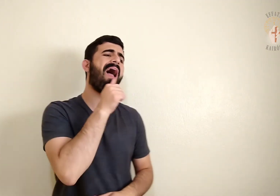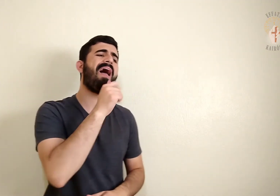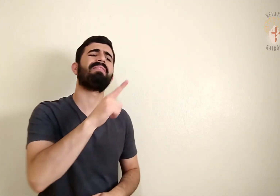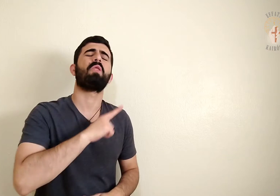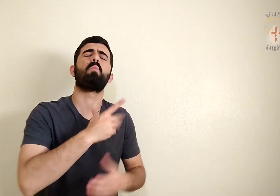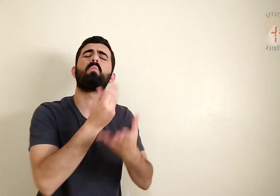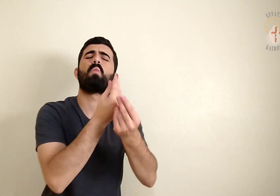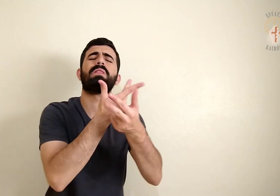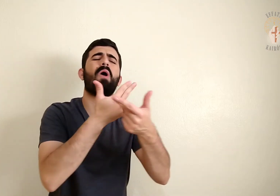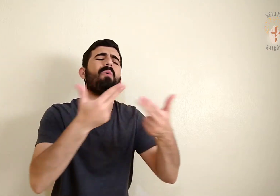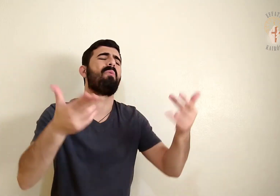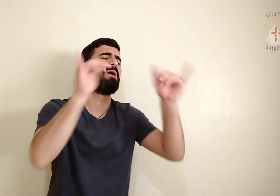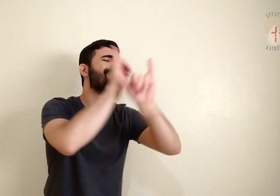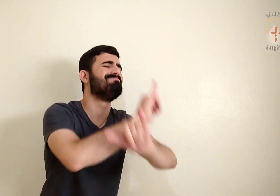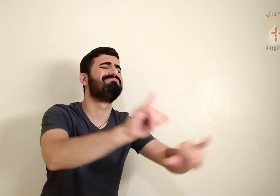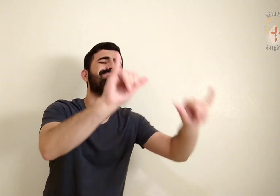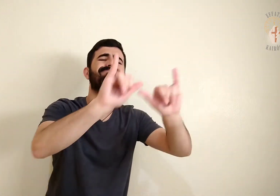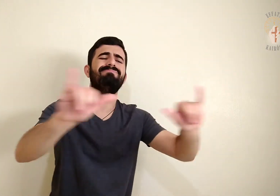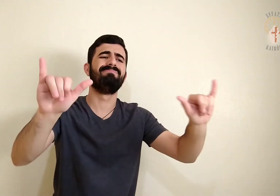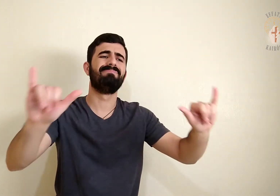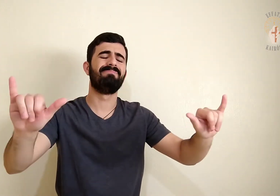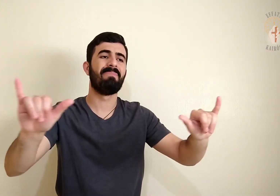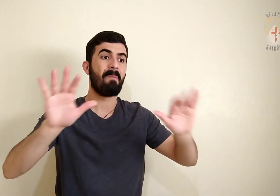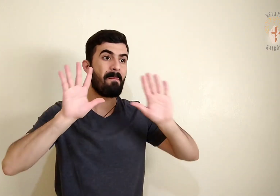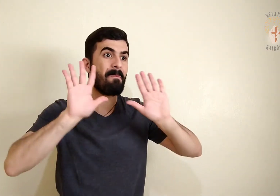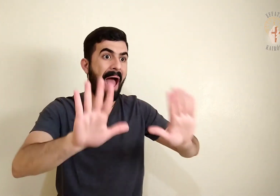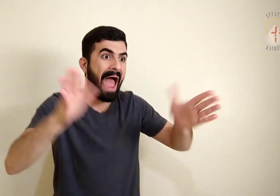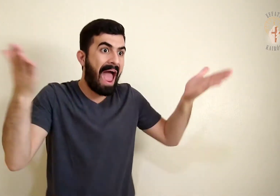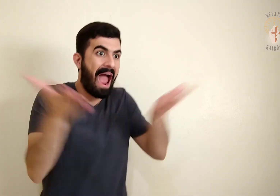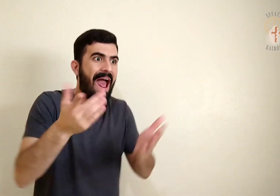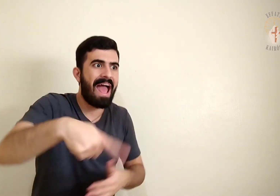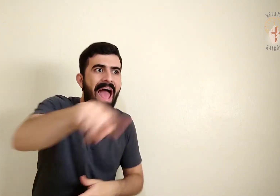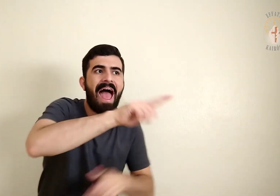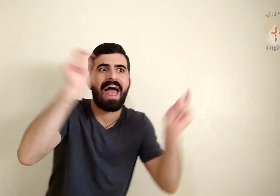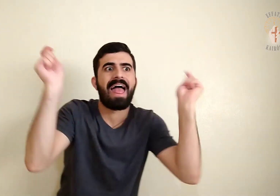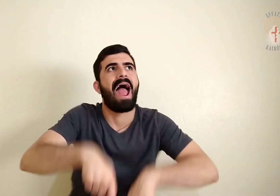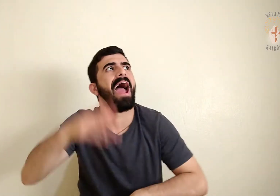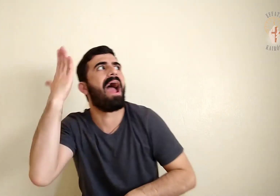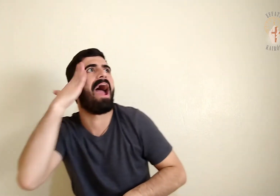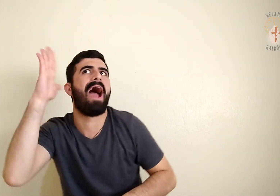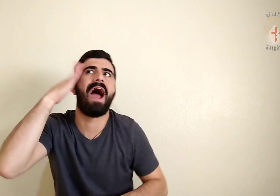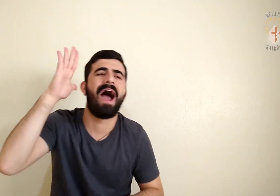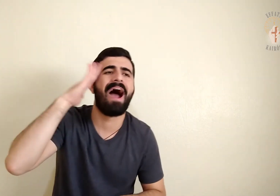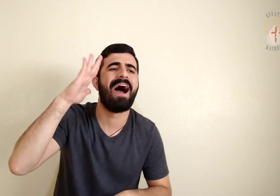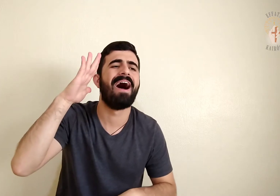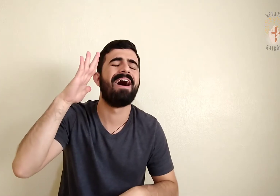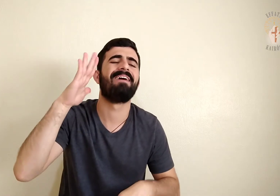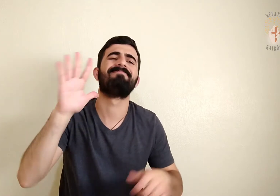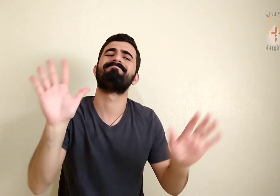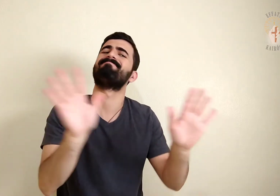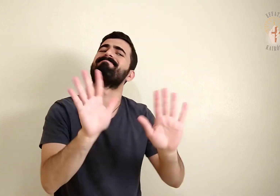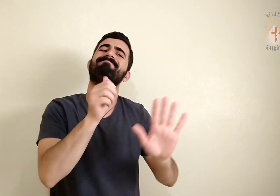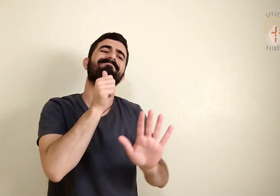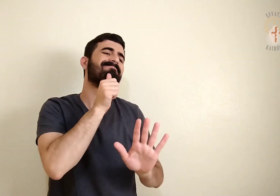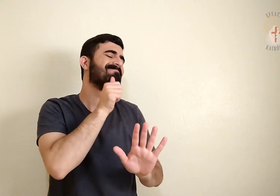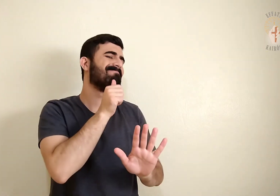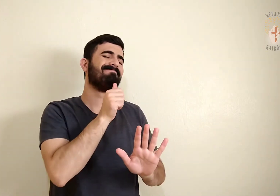Tenho ainda muitas coisas a dizer-vos, mas não sois capazes de as compreender